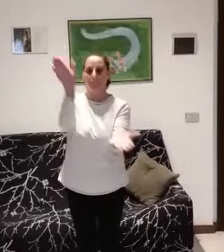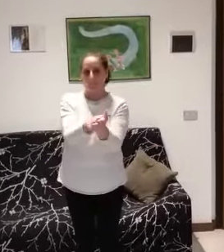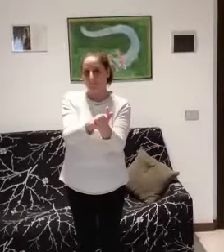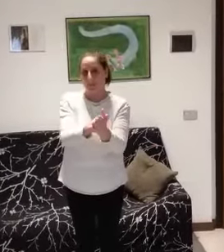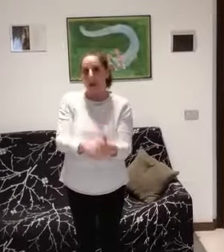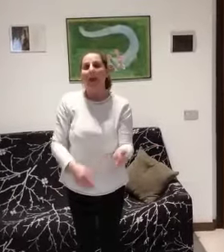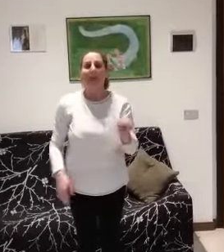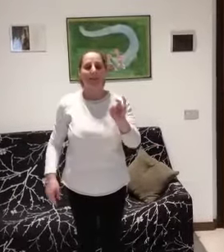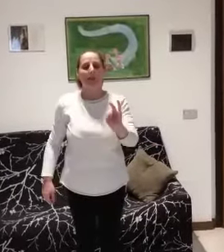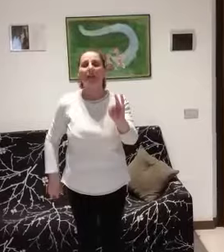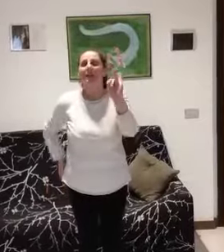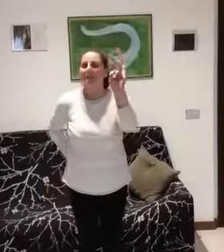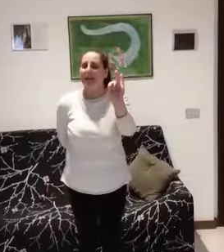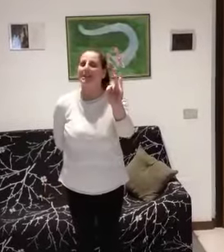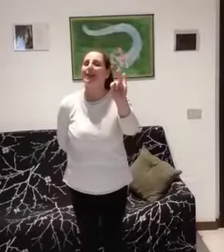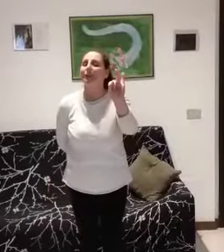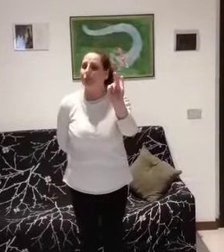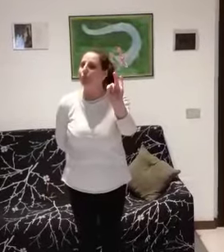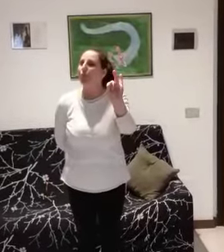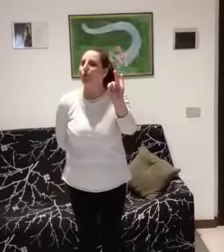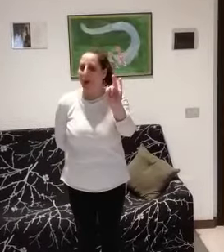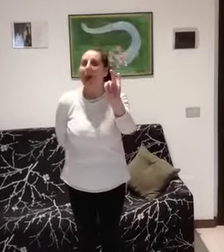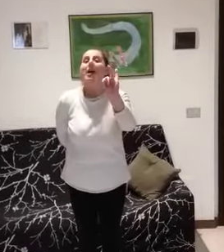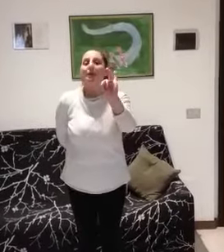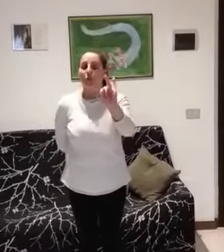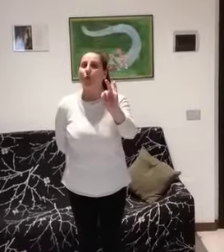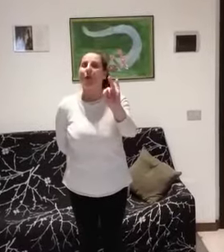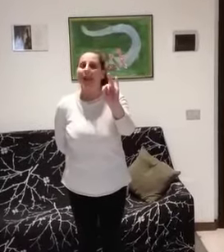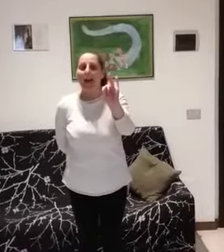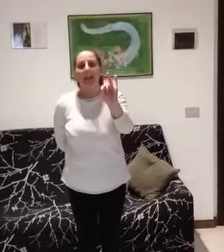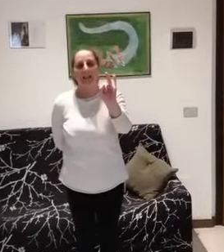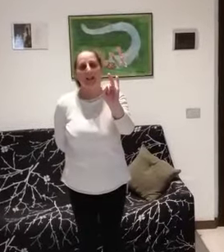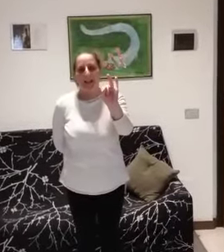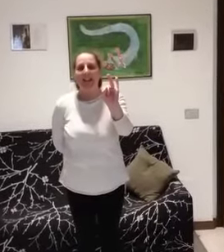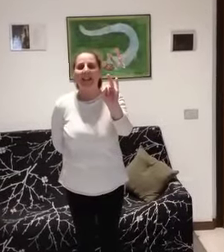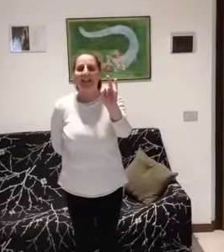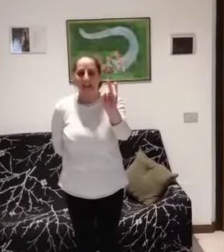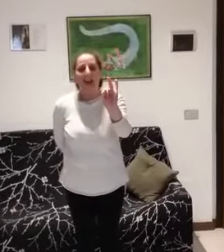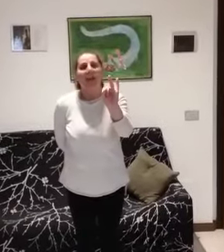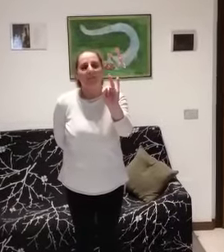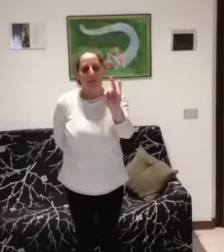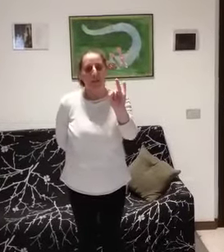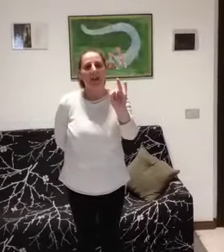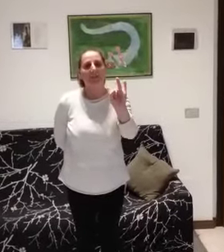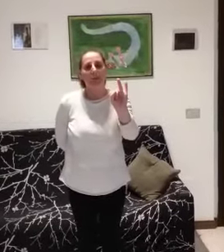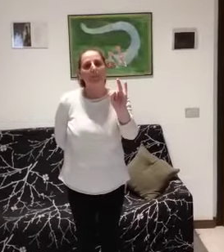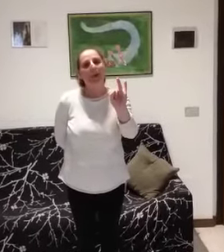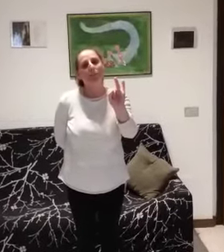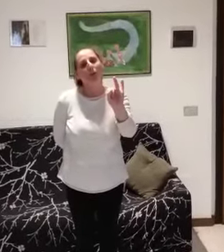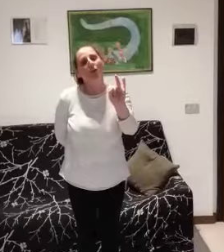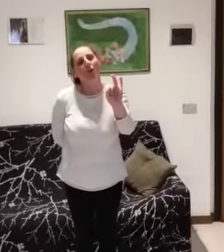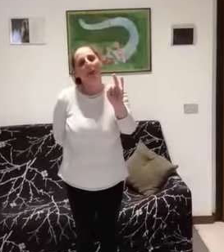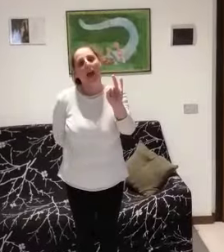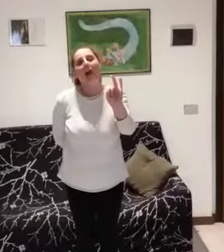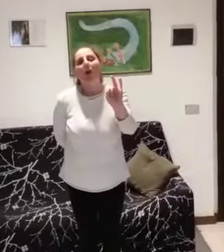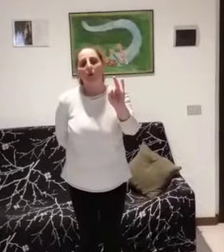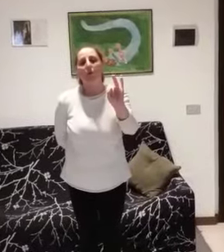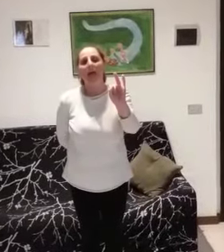e sono rimaste due, due gallinelle, fece la volpe bruna, una